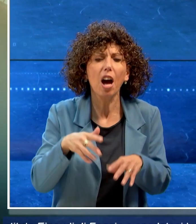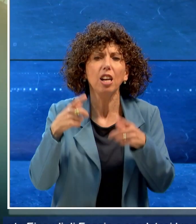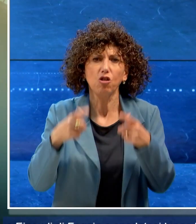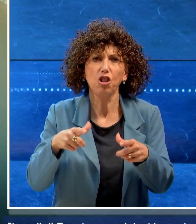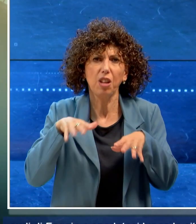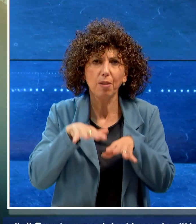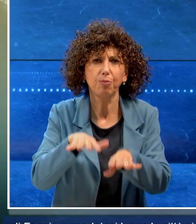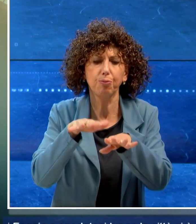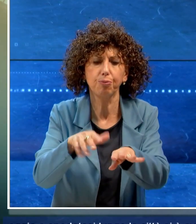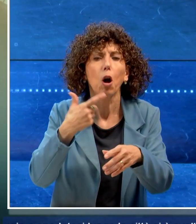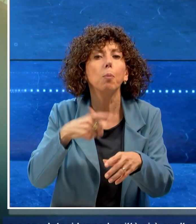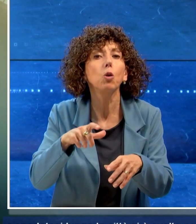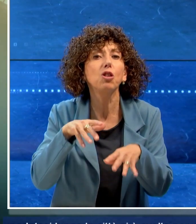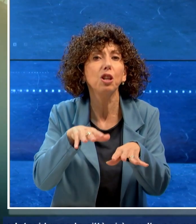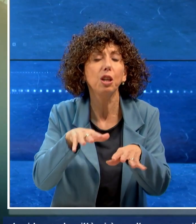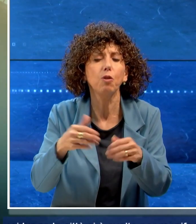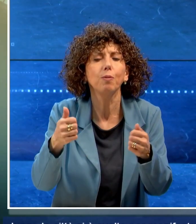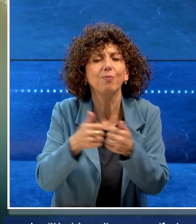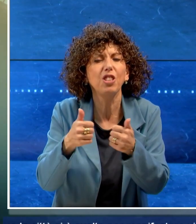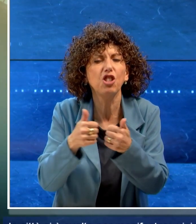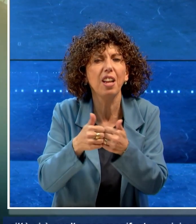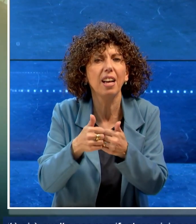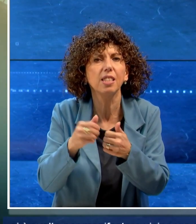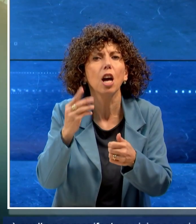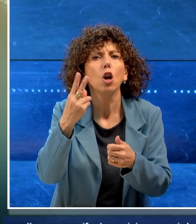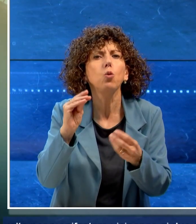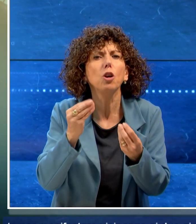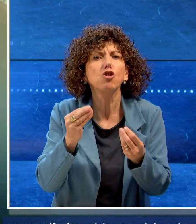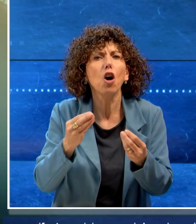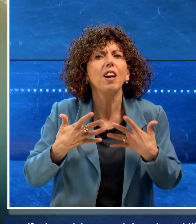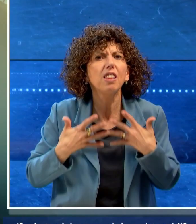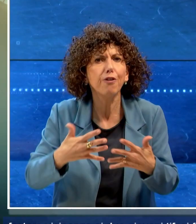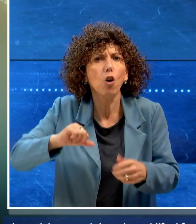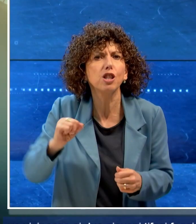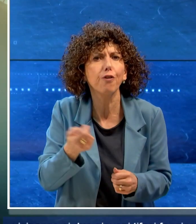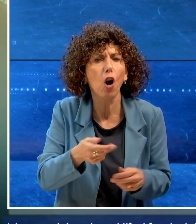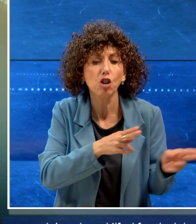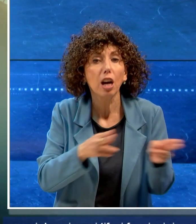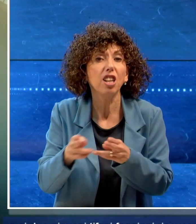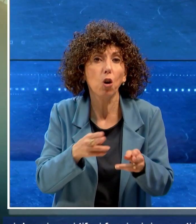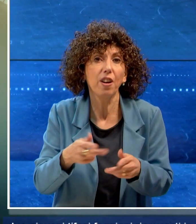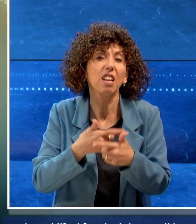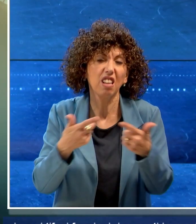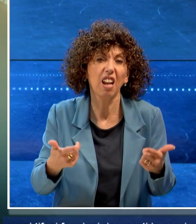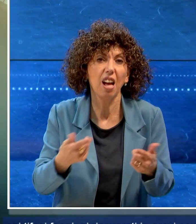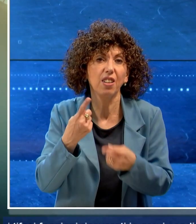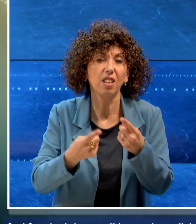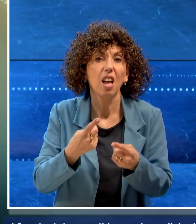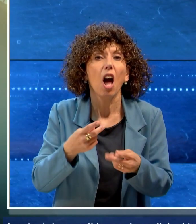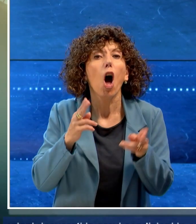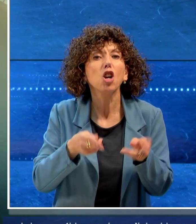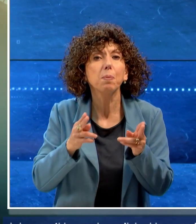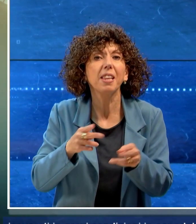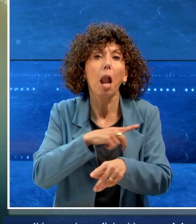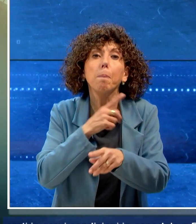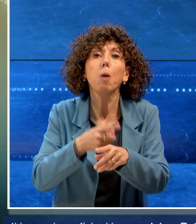si è svolto per manifestare vicinanza a due giovani tifosi foggiani ricoverati in gravi condizioni in ospedale